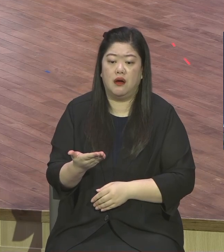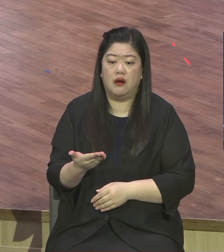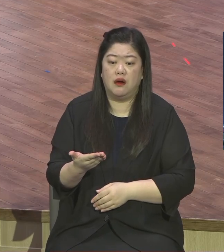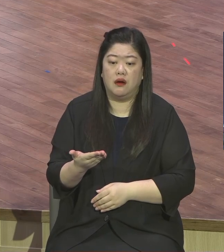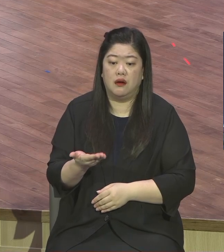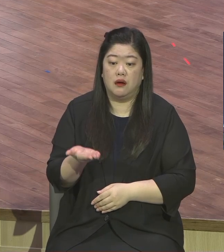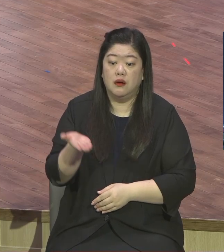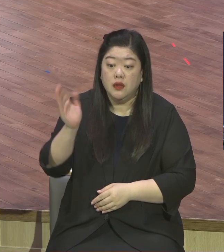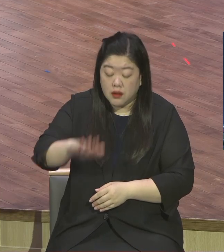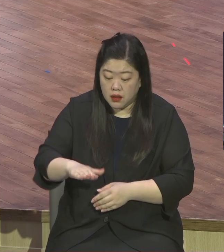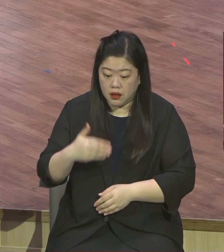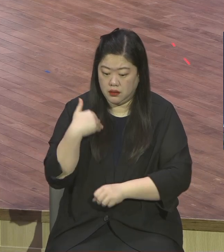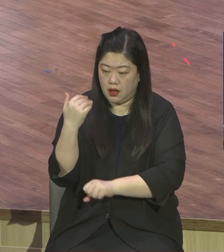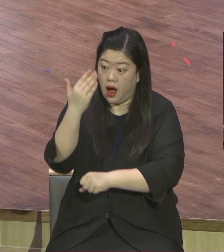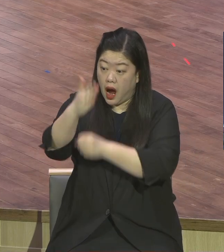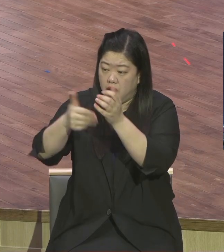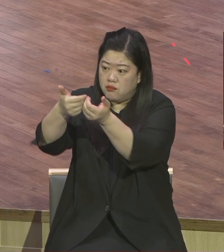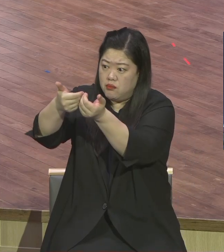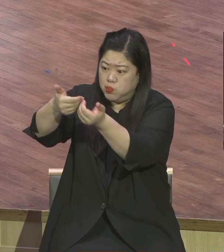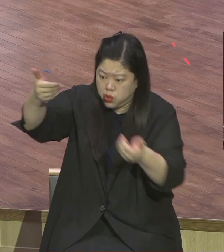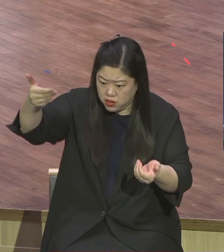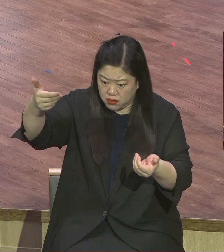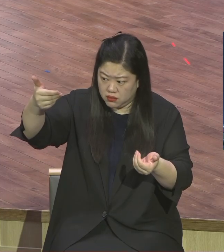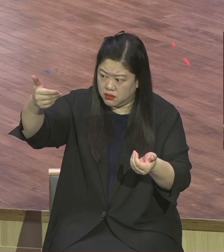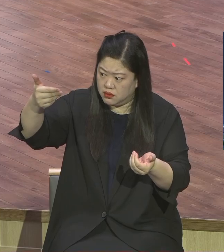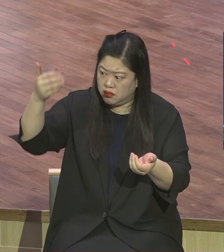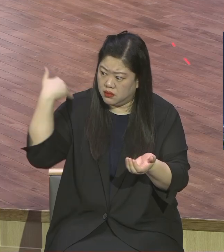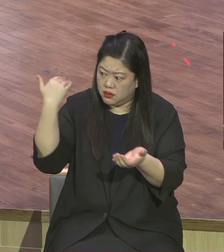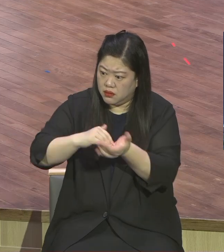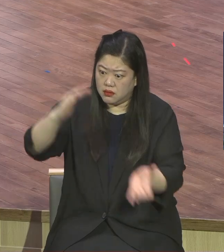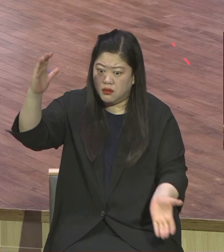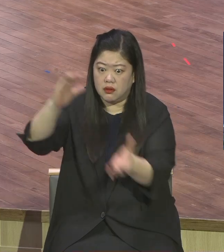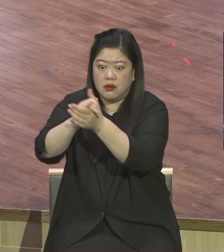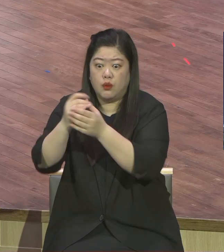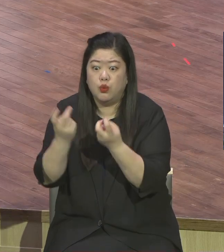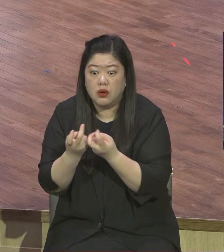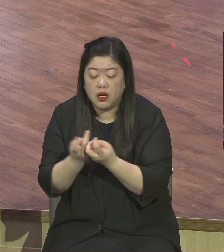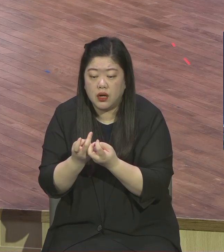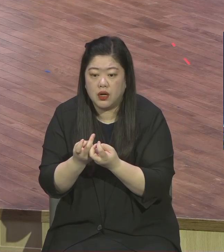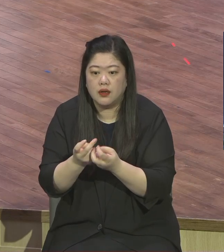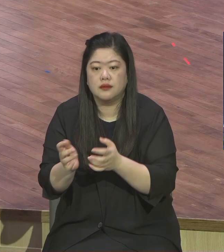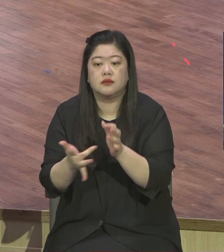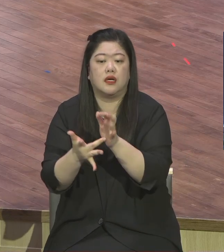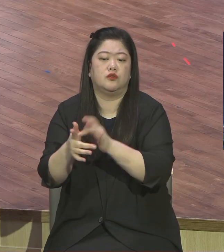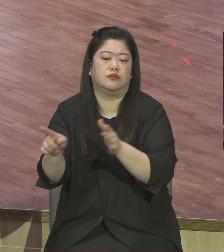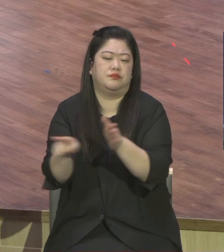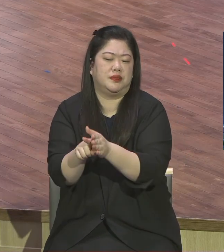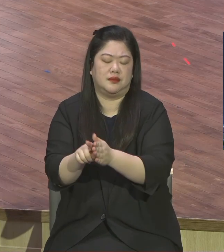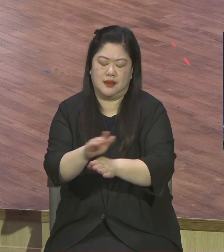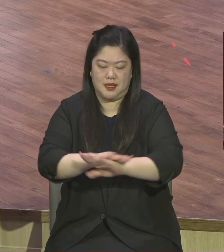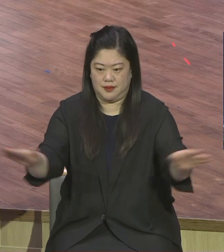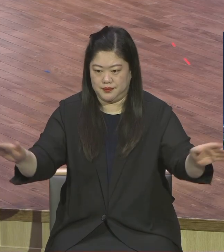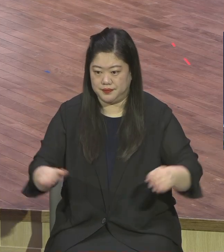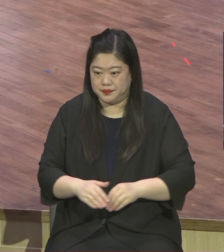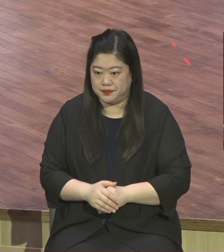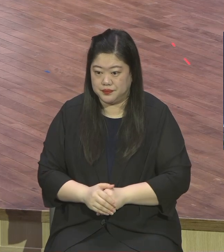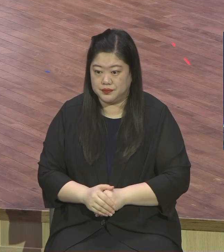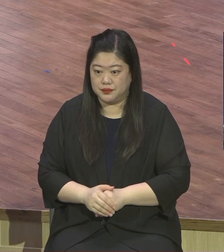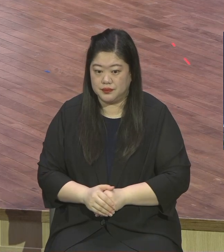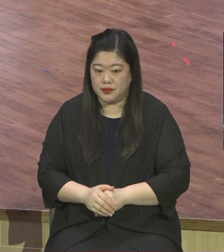어떻게 하면 나도 영생 얻을 수 있느냐 예수님을 영접하면 돼요 그래서 영접하도록 메시지를